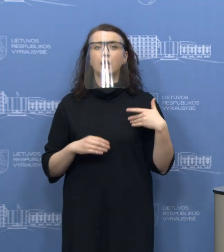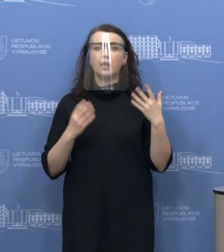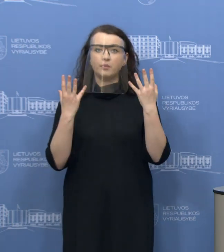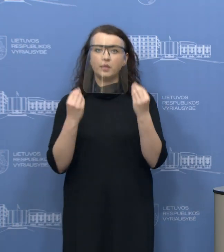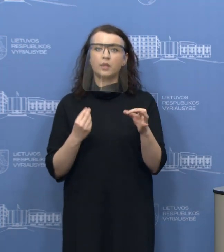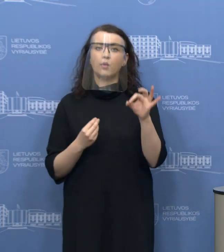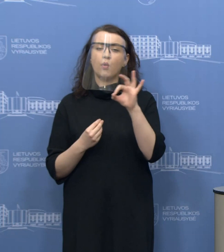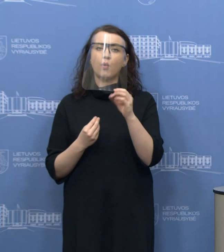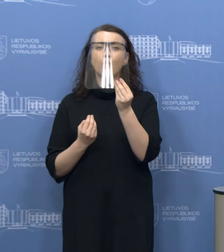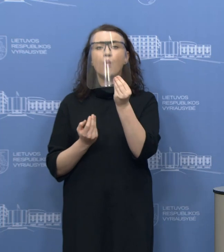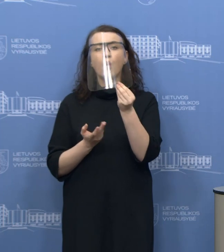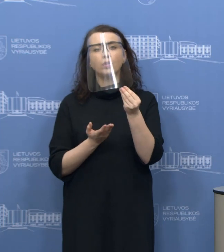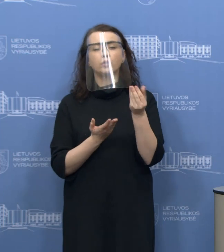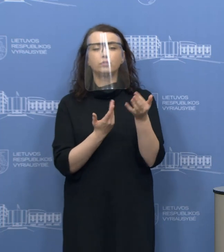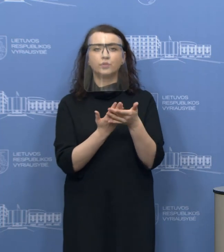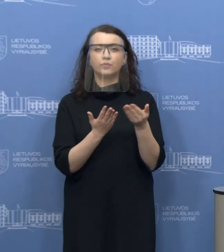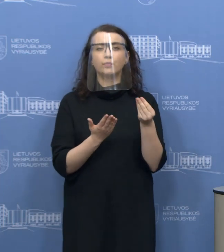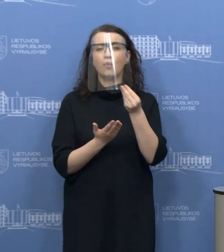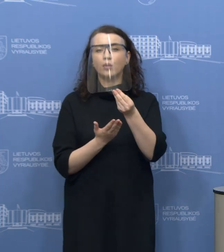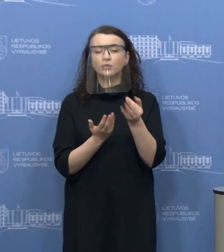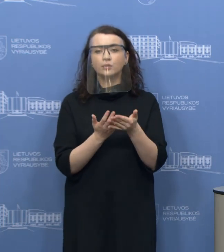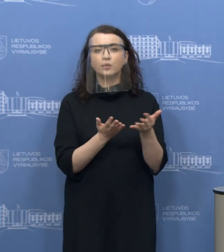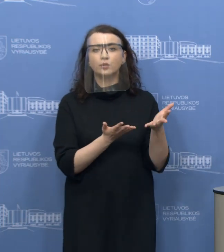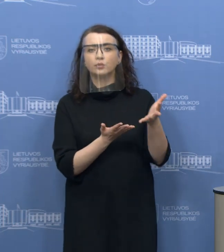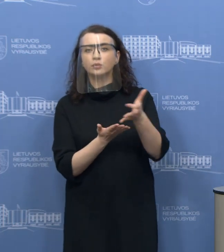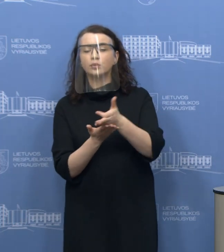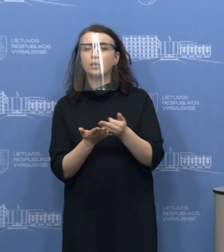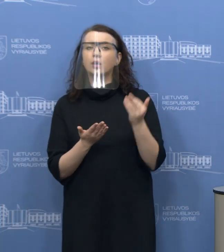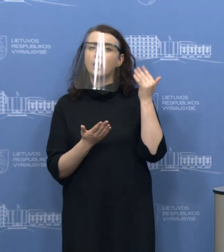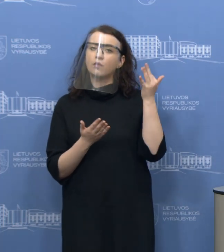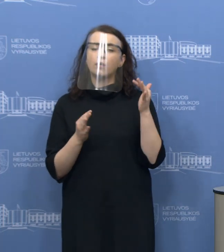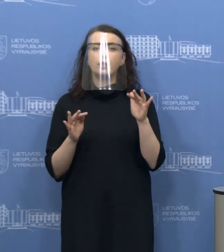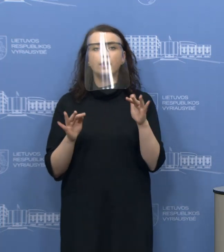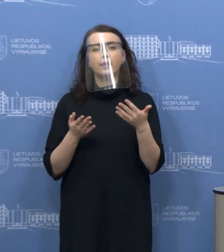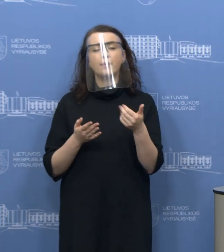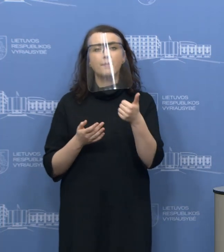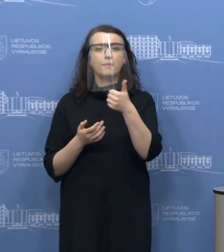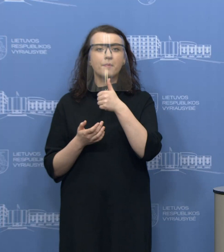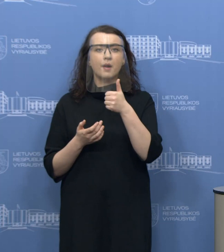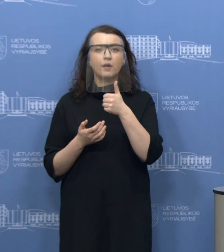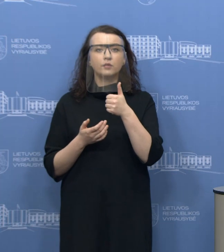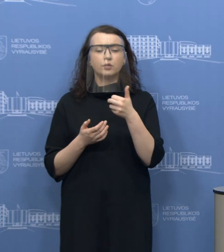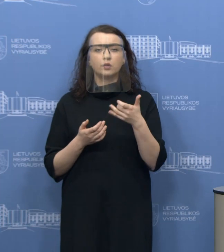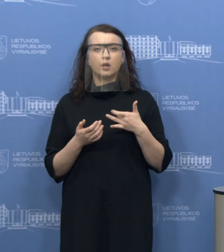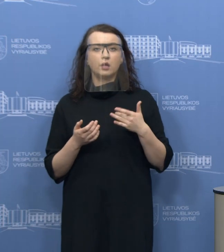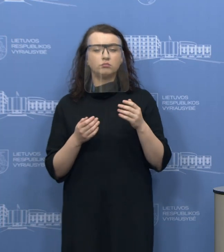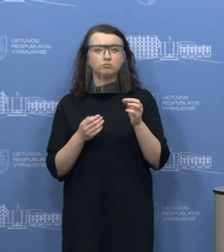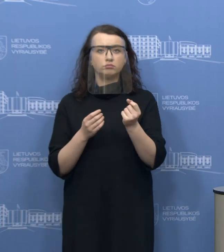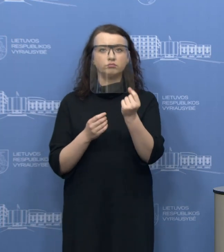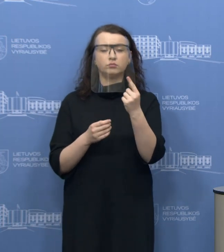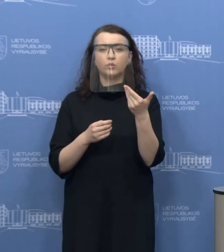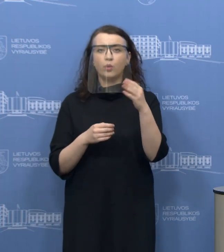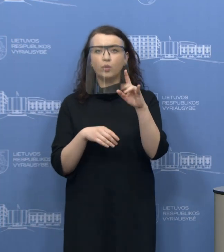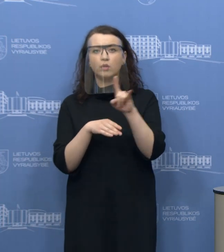dėl mokesčių surinkimo ir patikrinimo, kaip manote, ar nebus taip, kad per šį laikotarpį neatsiras daugiau sukčių, kurie nemoka